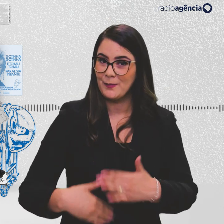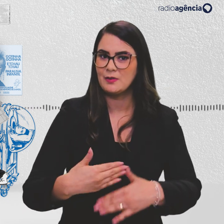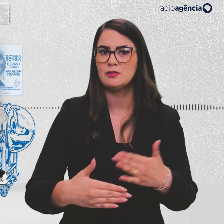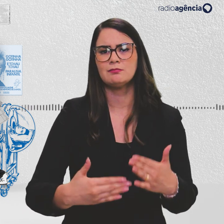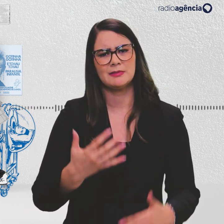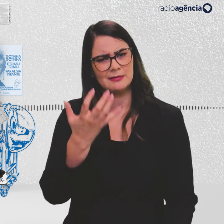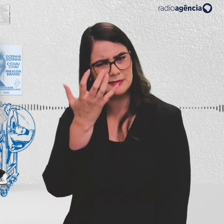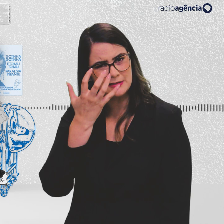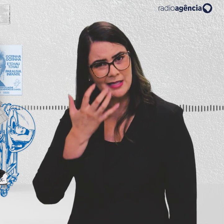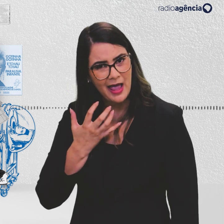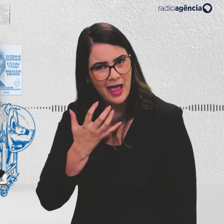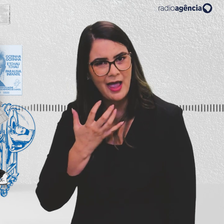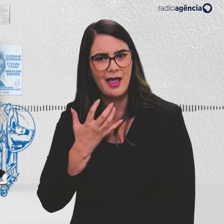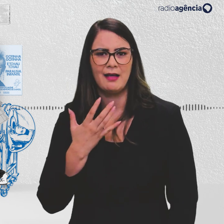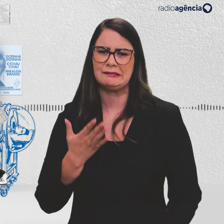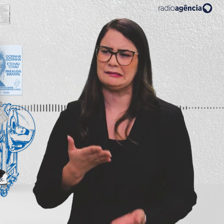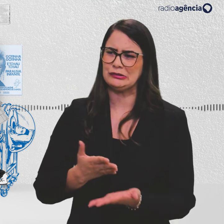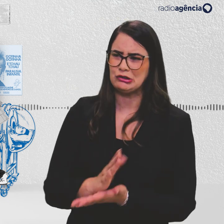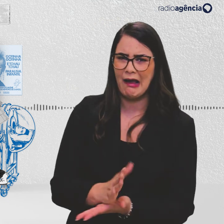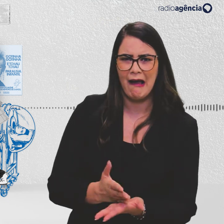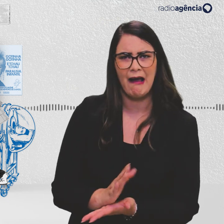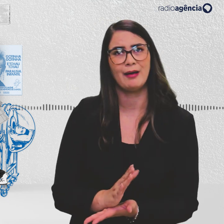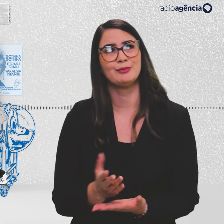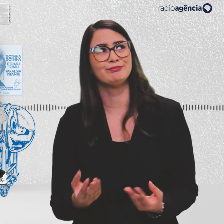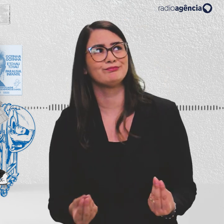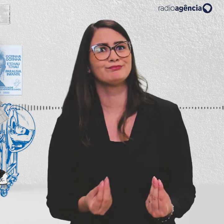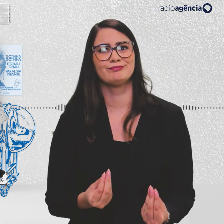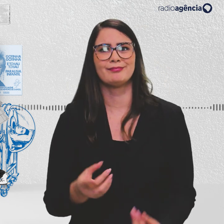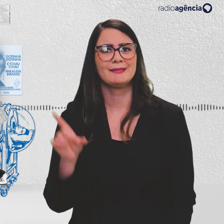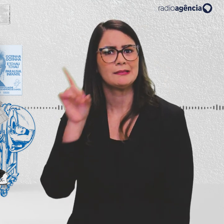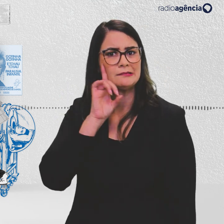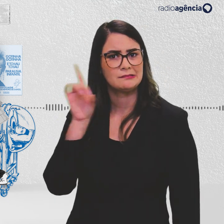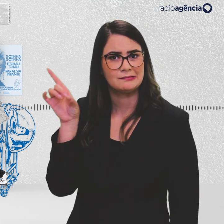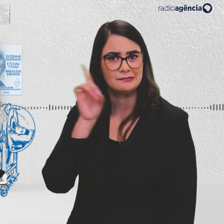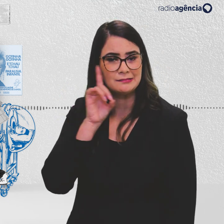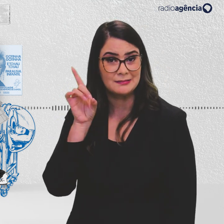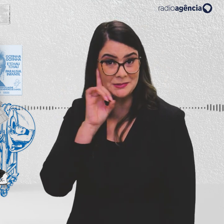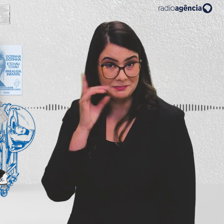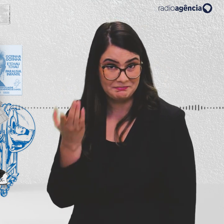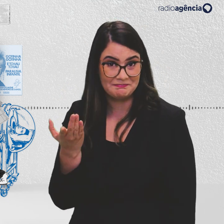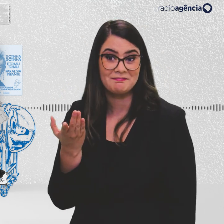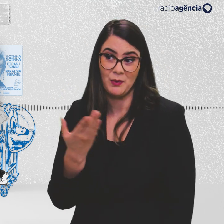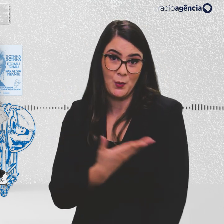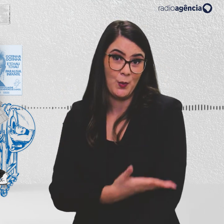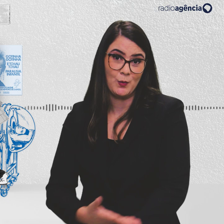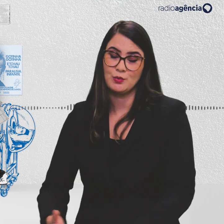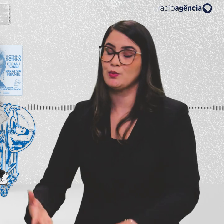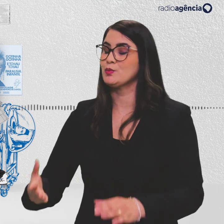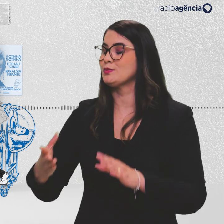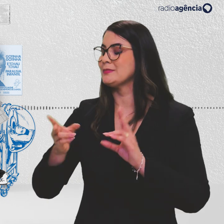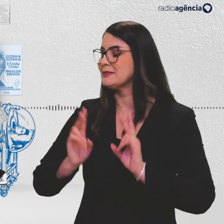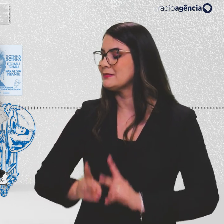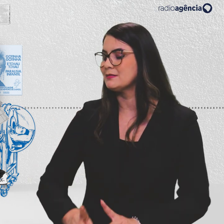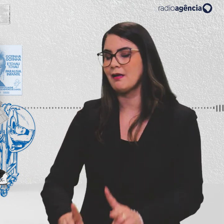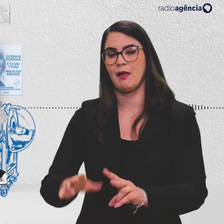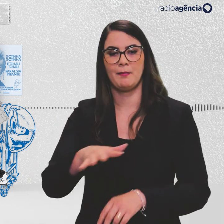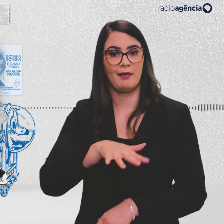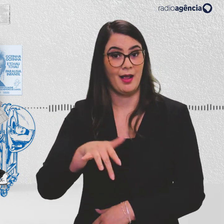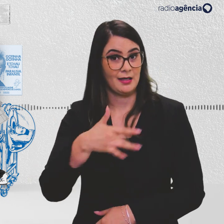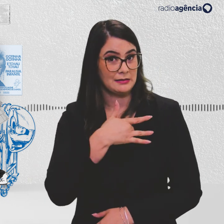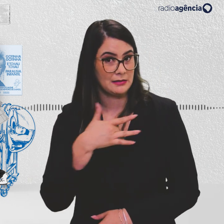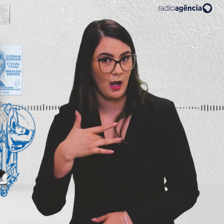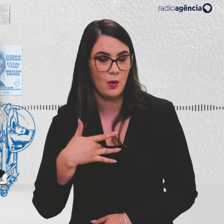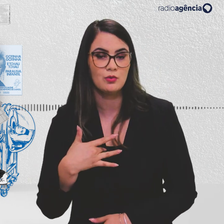sério, chato, no máximo corriqueiro, como costumam ser todos os procedimentos de